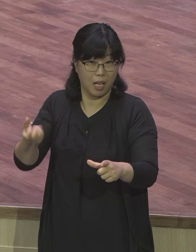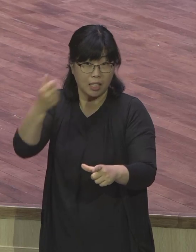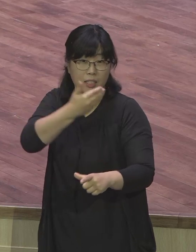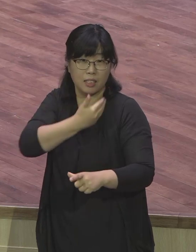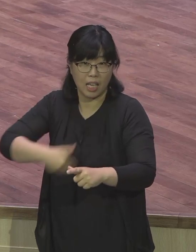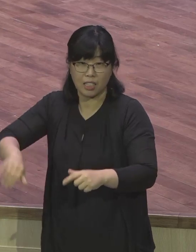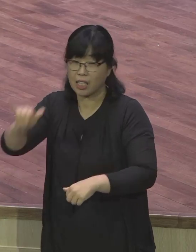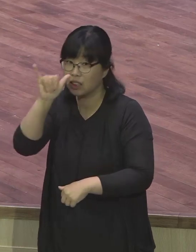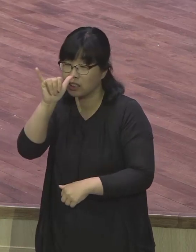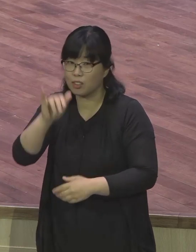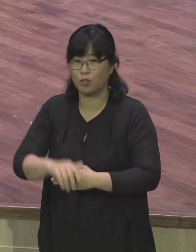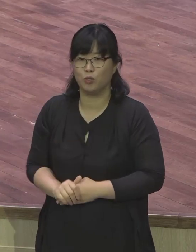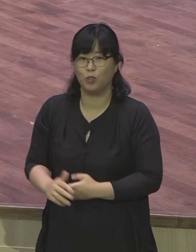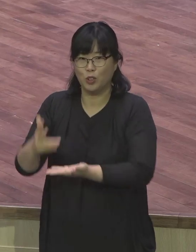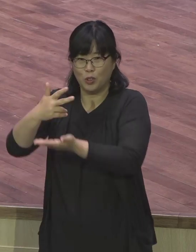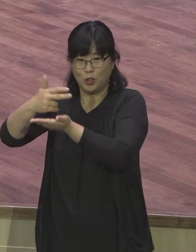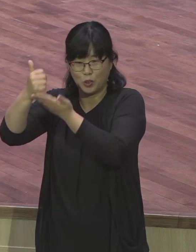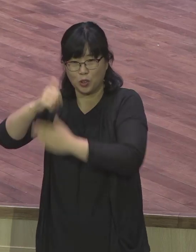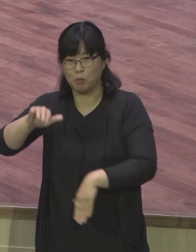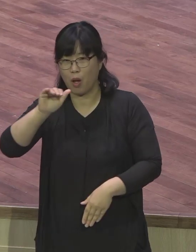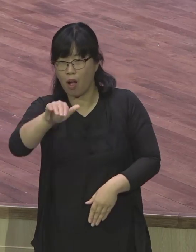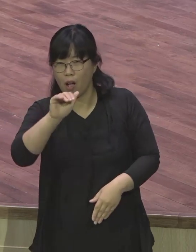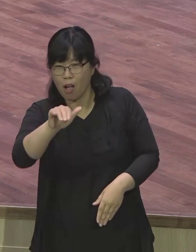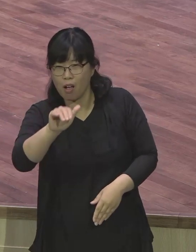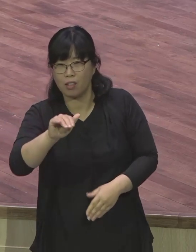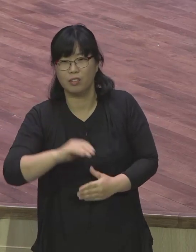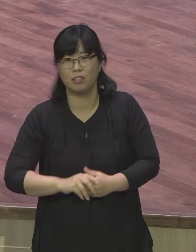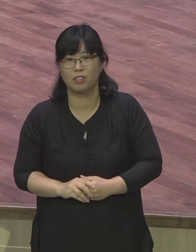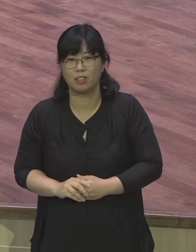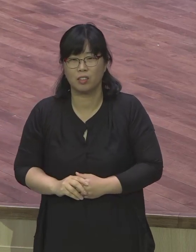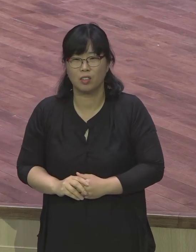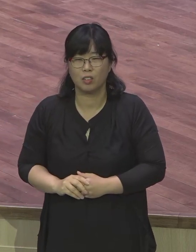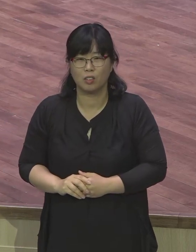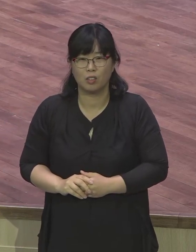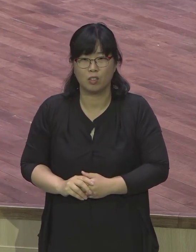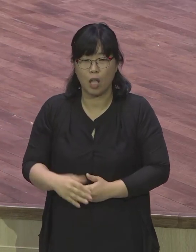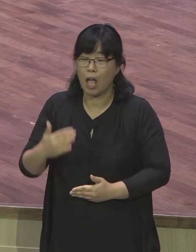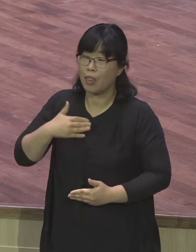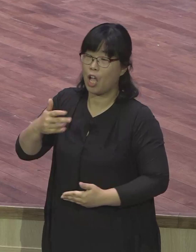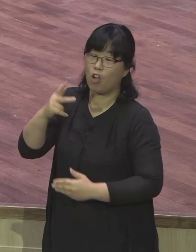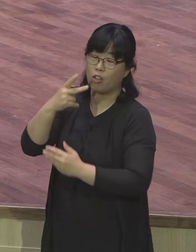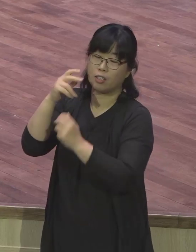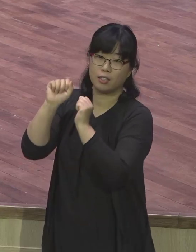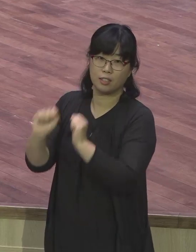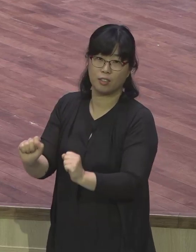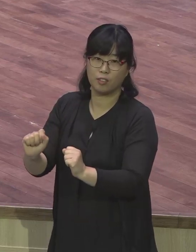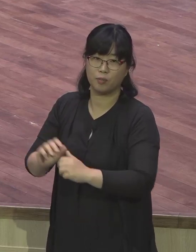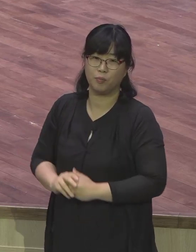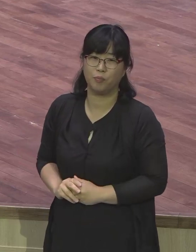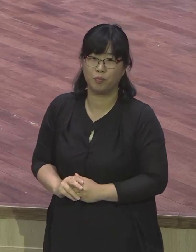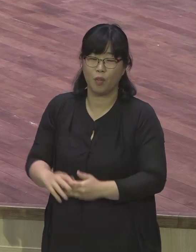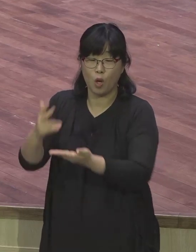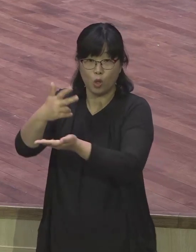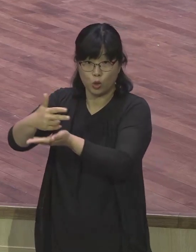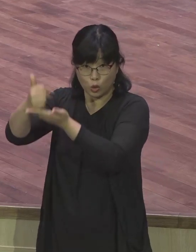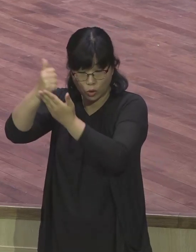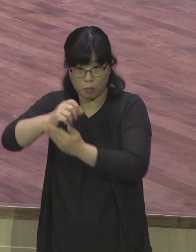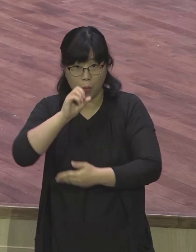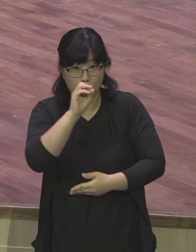주께서 이르시래 일어나 집가라 하는 거리로 가서